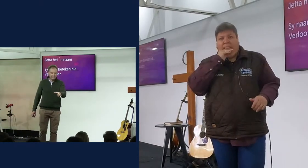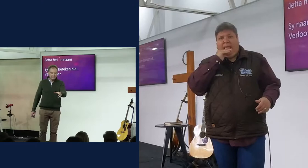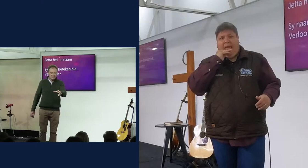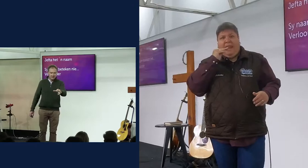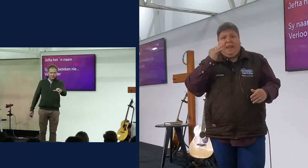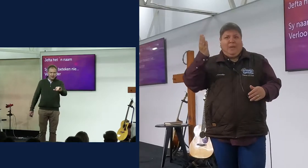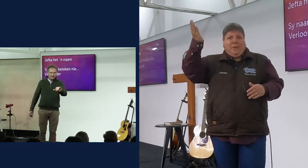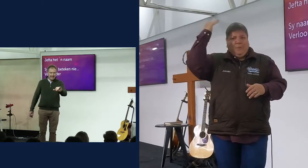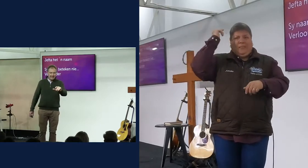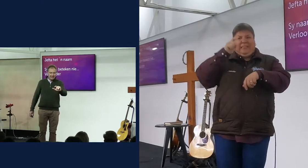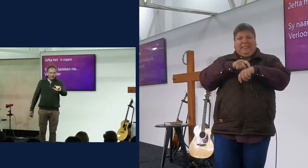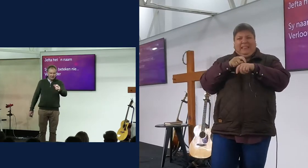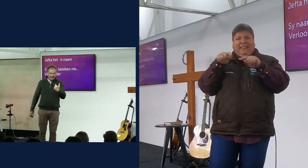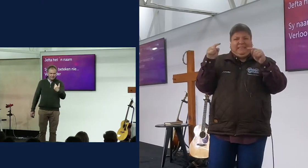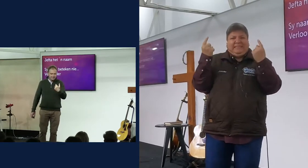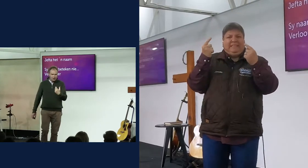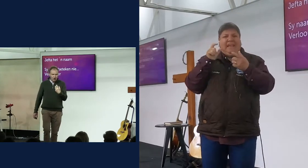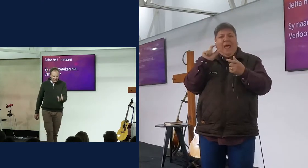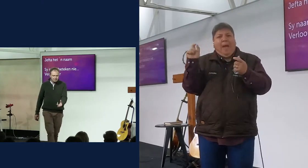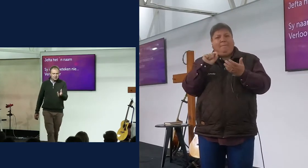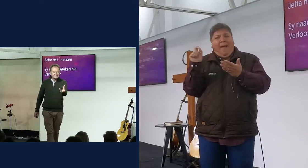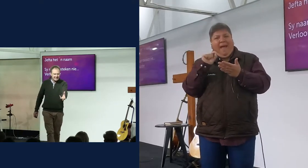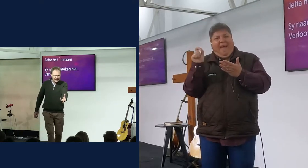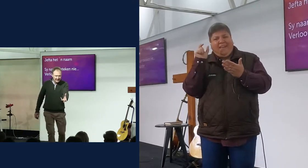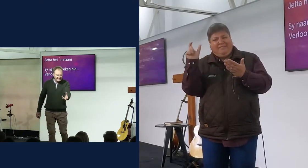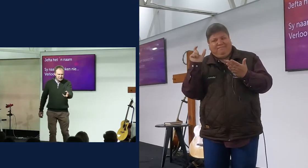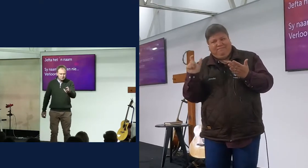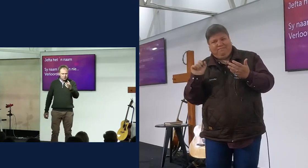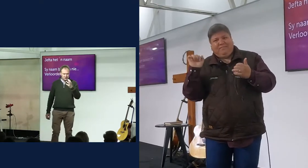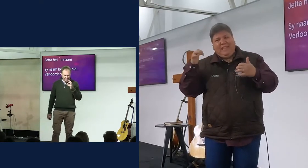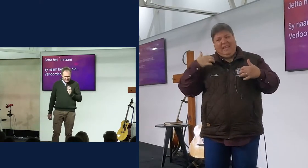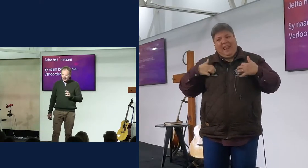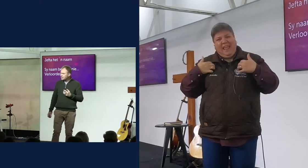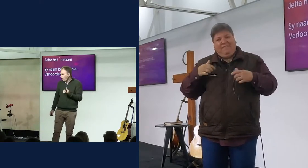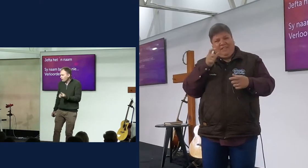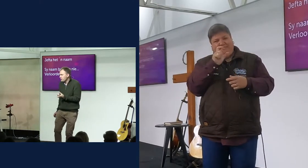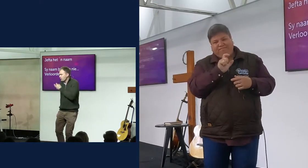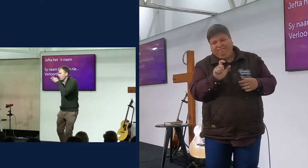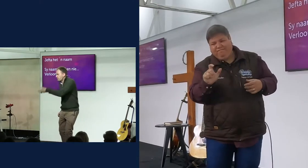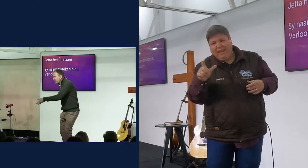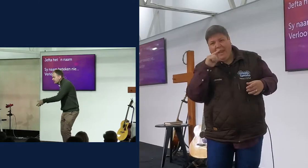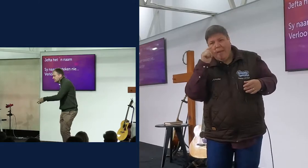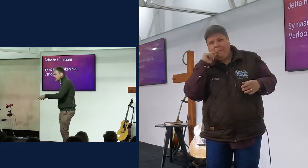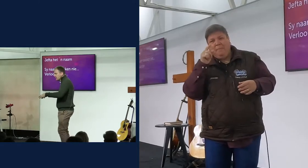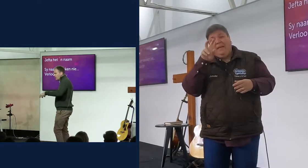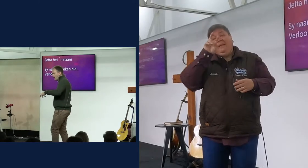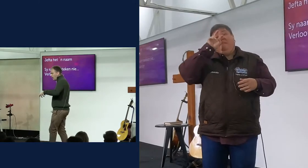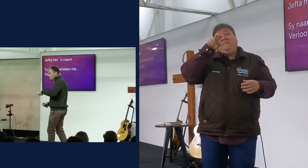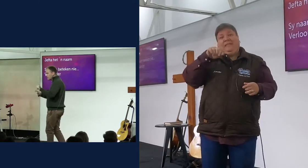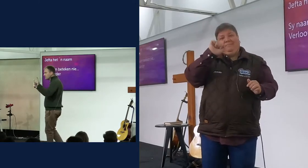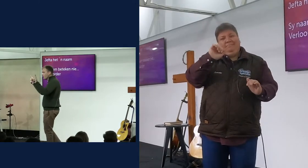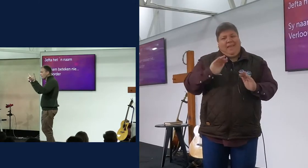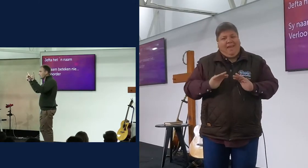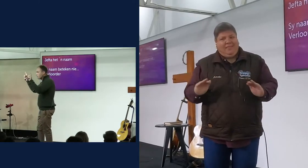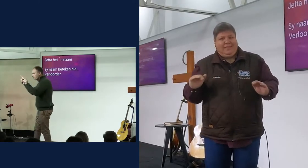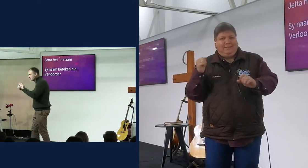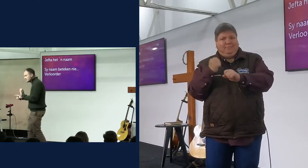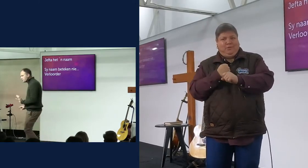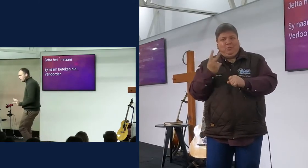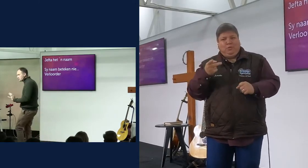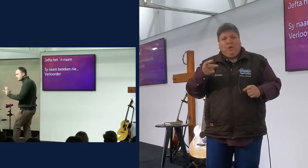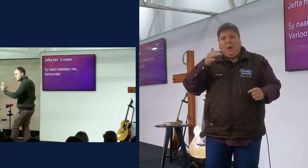gegeer, wat jy, wat jy wou gehad het, in sy leven uitspoel, so jy het, jy het half en half een wens, alper as die ware,